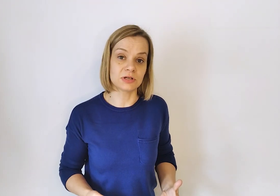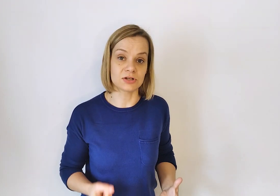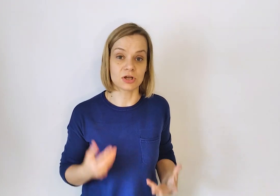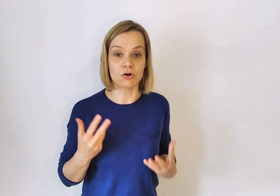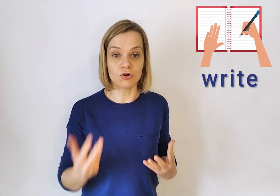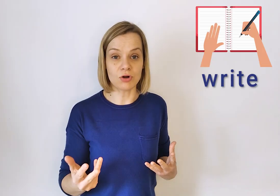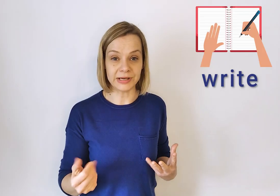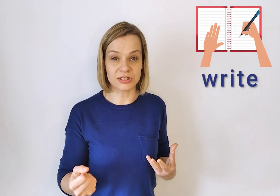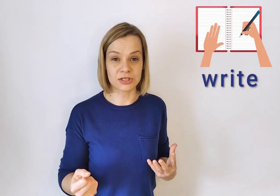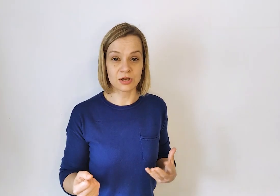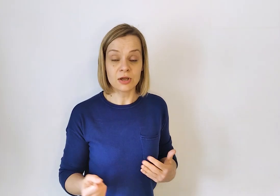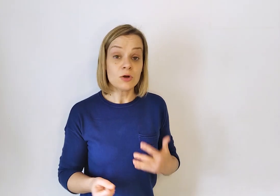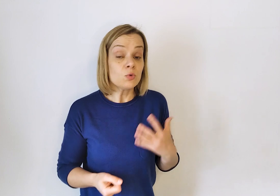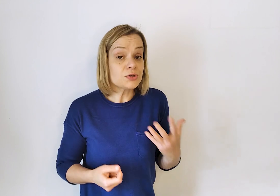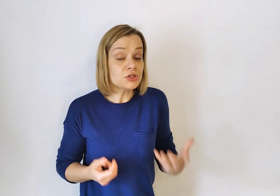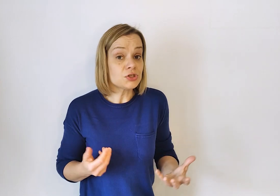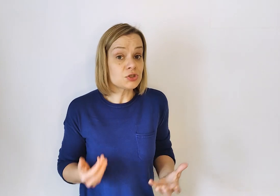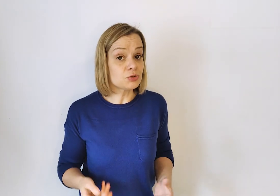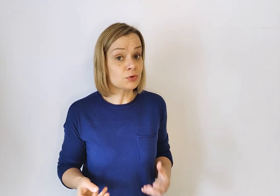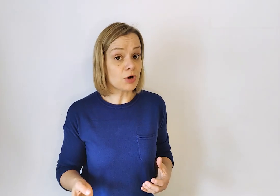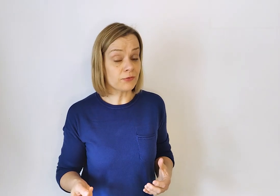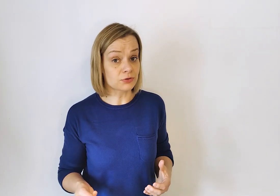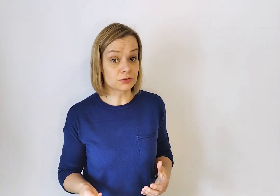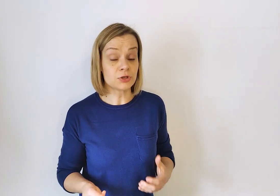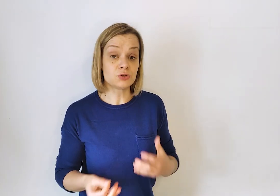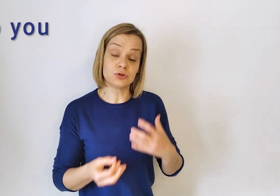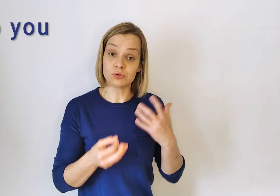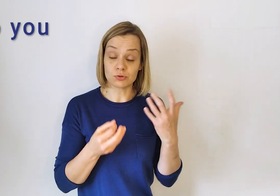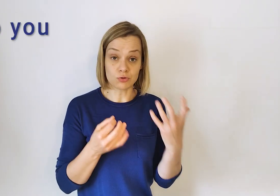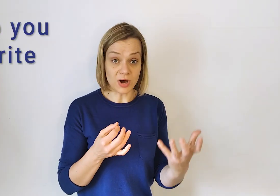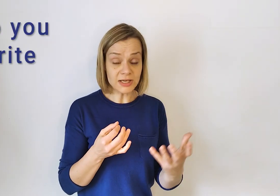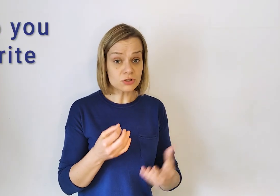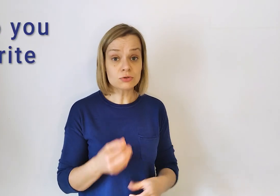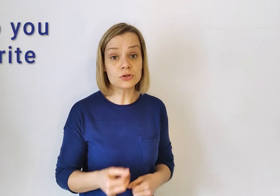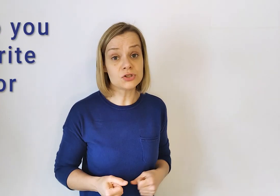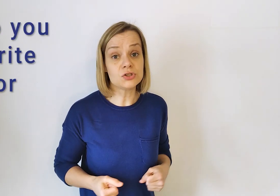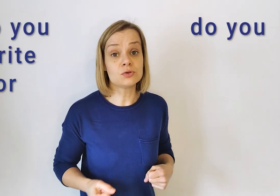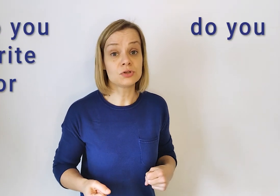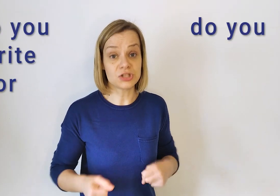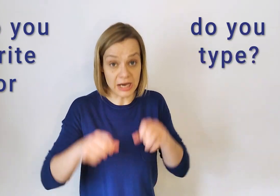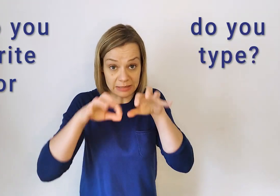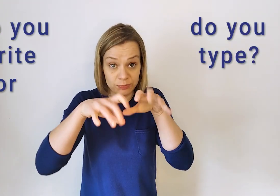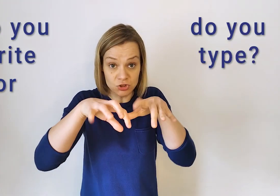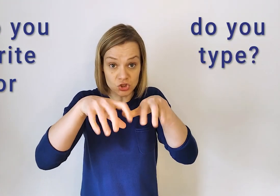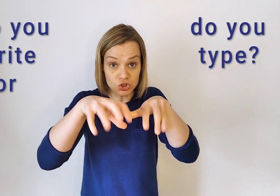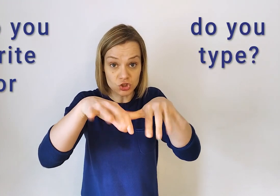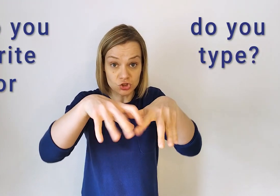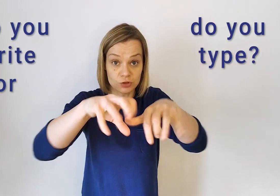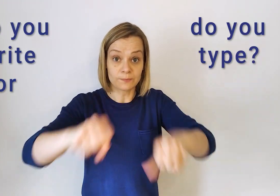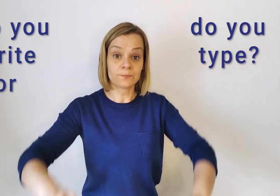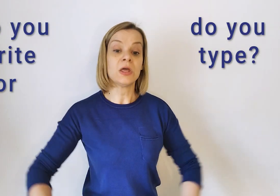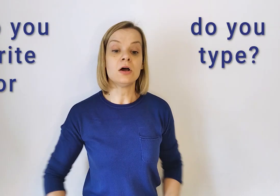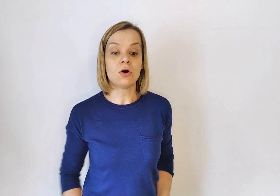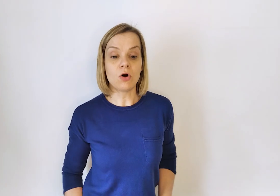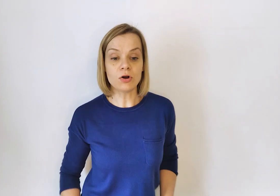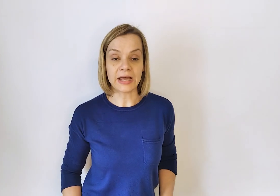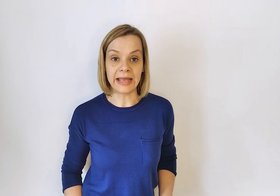wyrazie. Right. What do you do more often? Do you write or do you type? Ok.